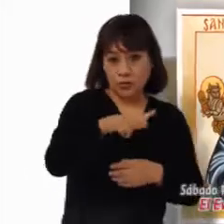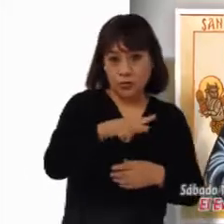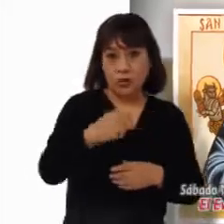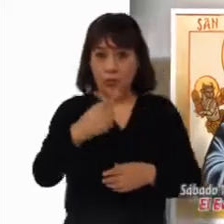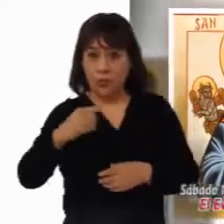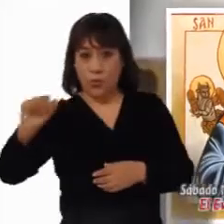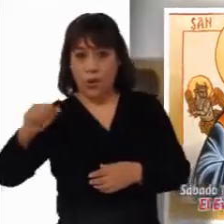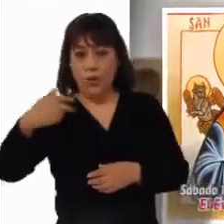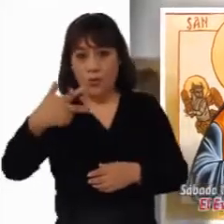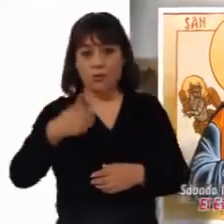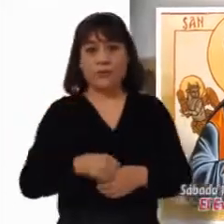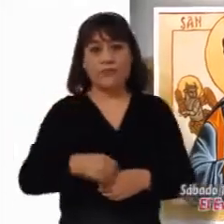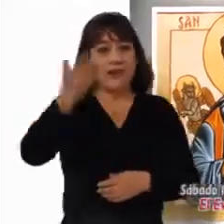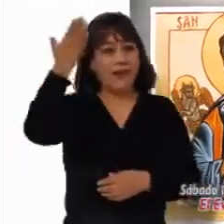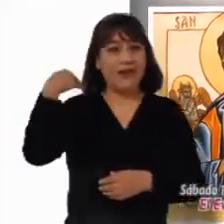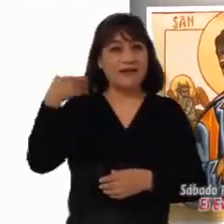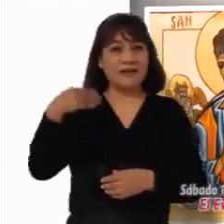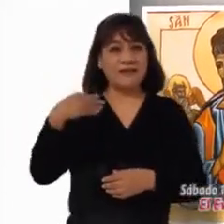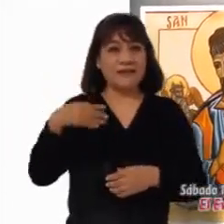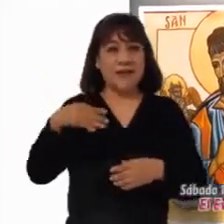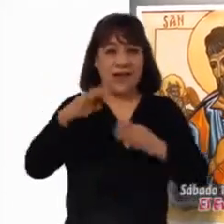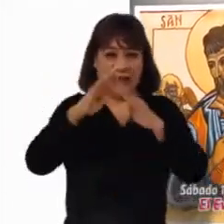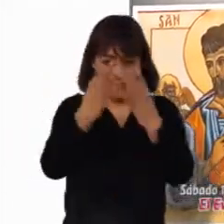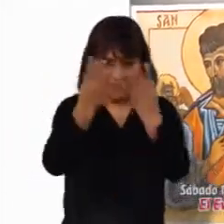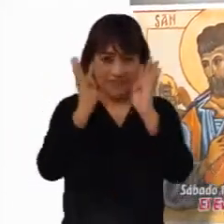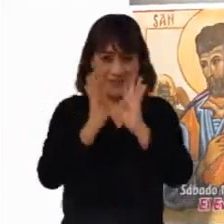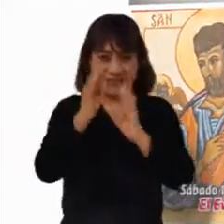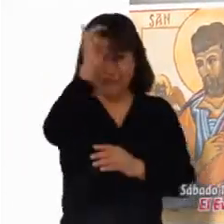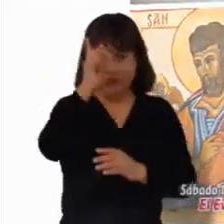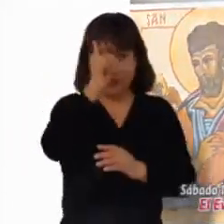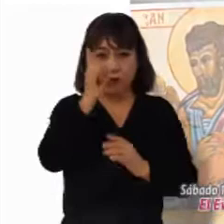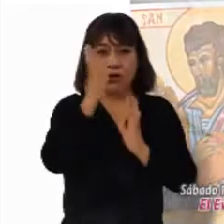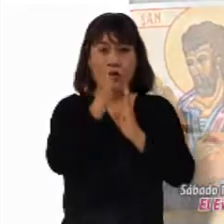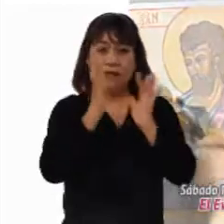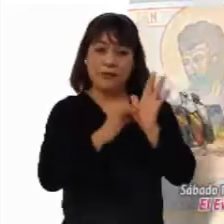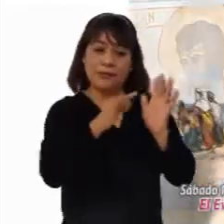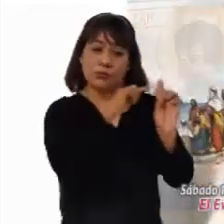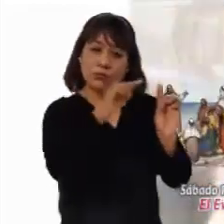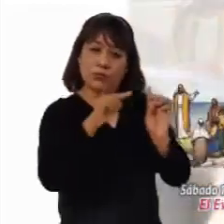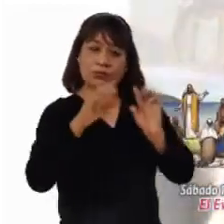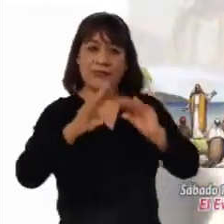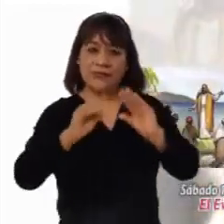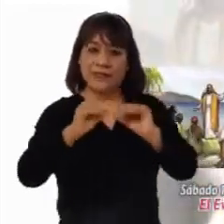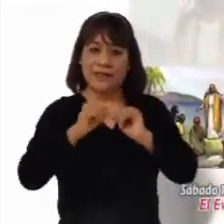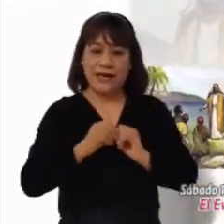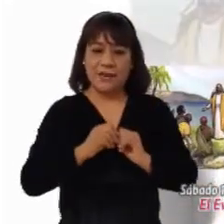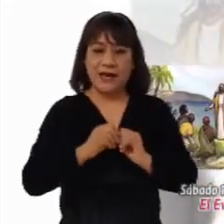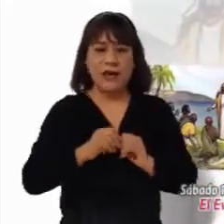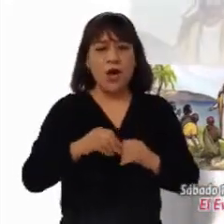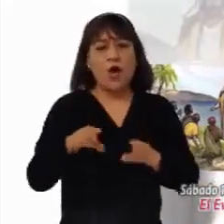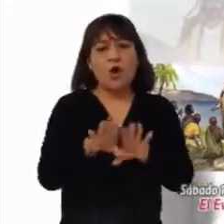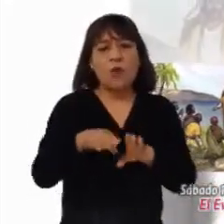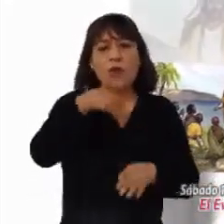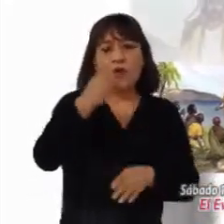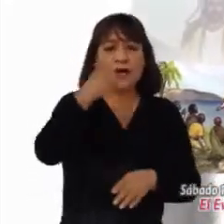8. En aquel tiempo, para enseñar a sus discípulos la necesidad de orar siempre y sin desvallecer,